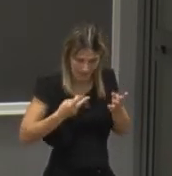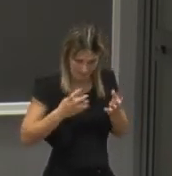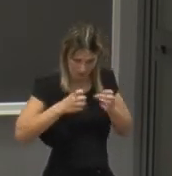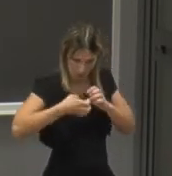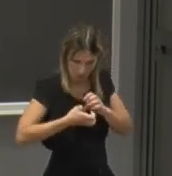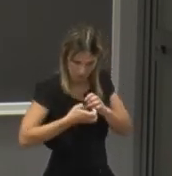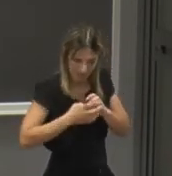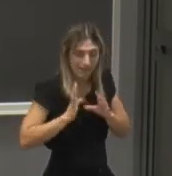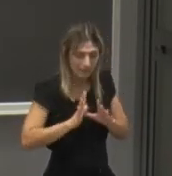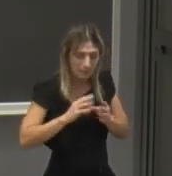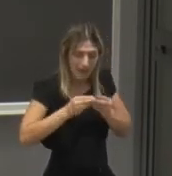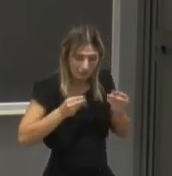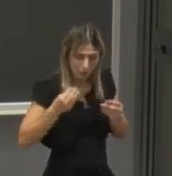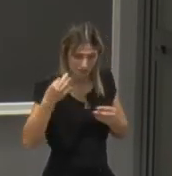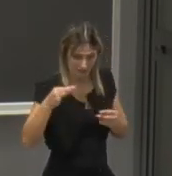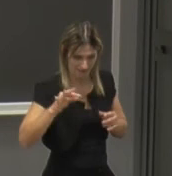efficiente